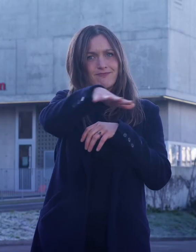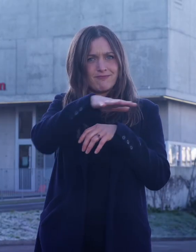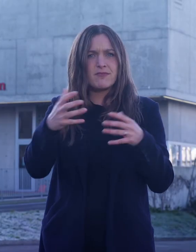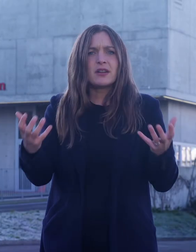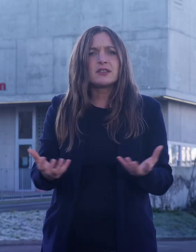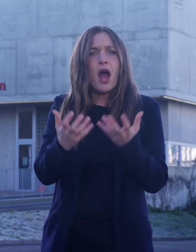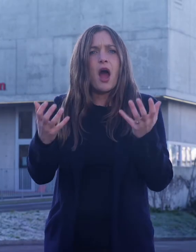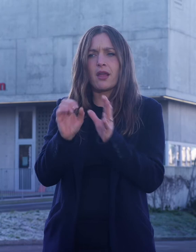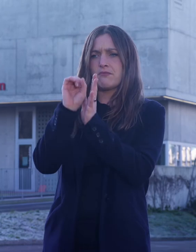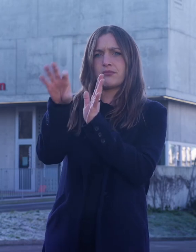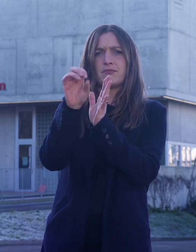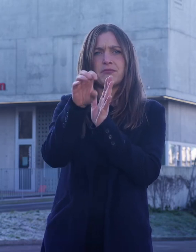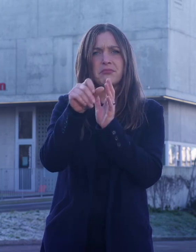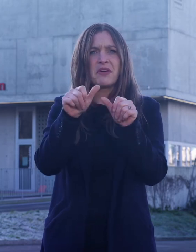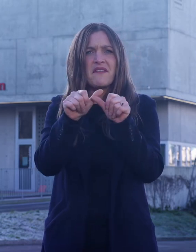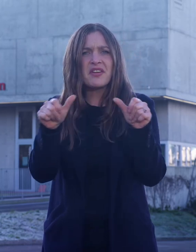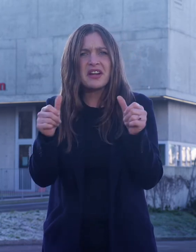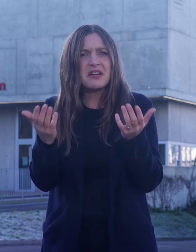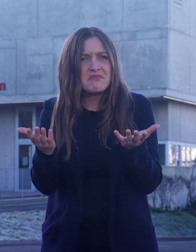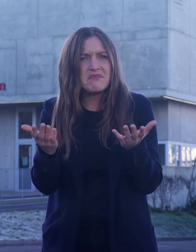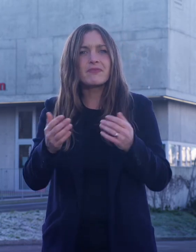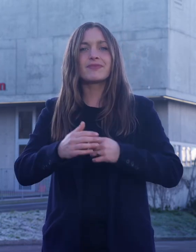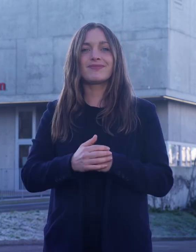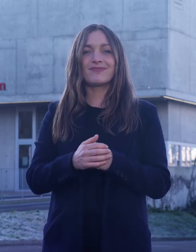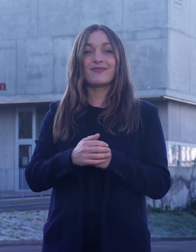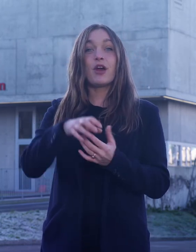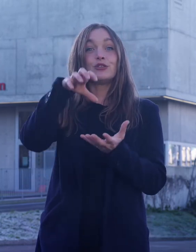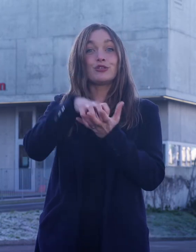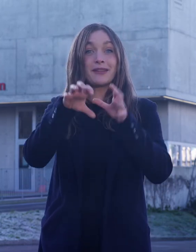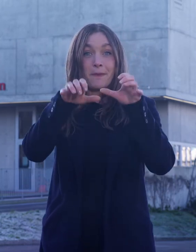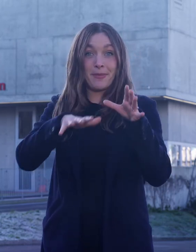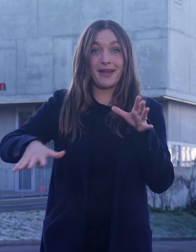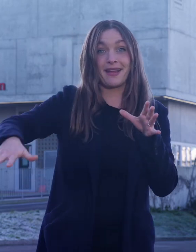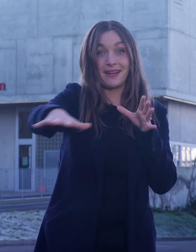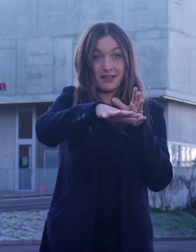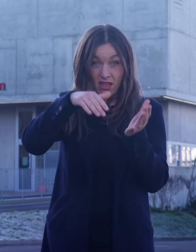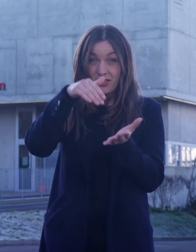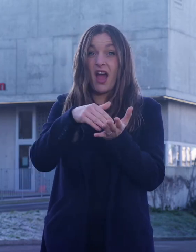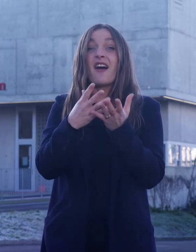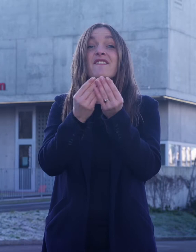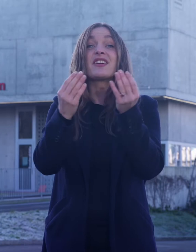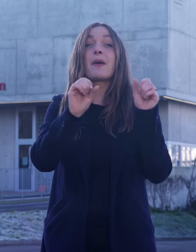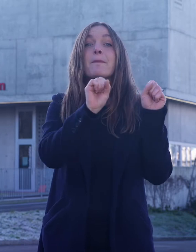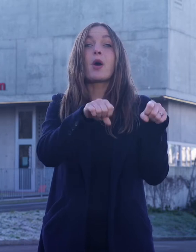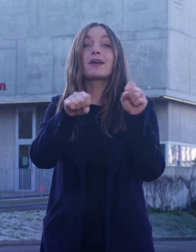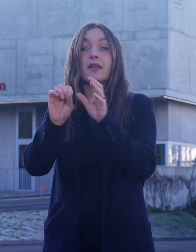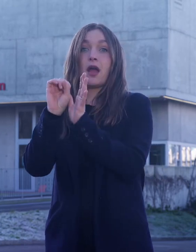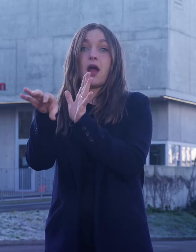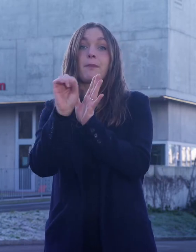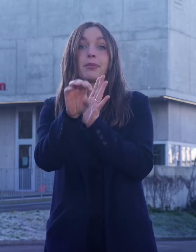Entsorgung in der Stadt Bern In der Stadt Bern gibt es verschiedene Möglichkeiten, wie Sie Ihren Abfall entsorgen können.